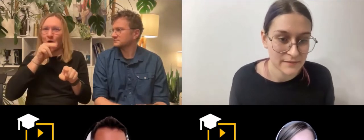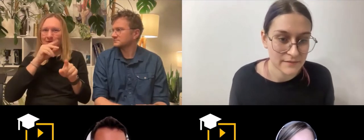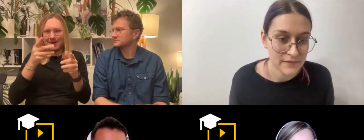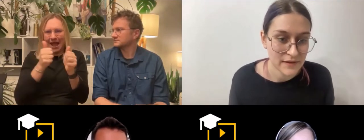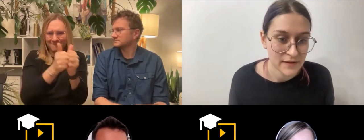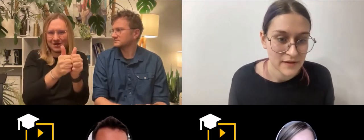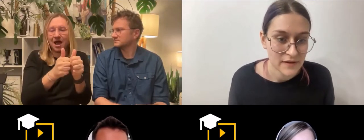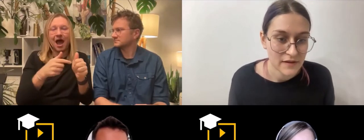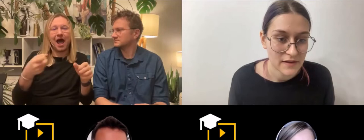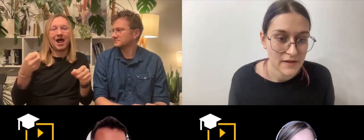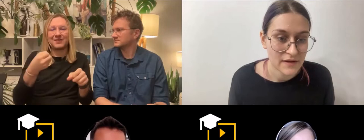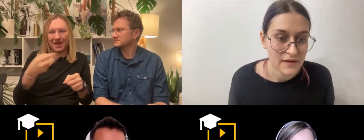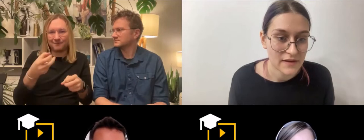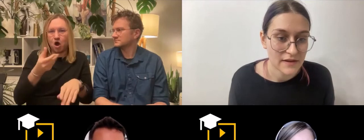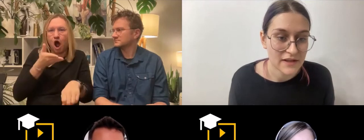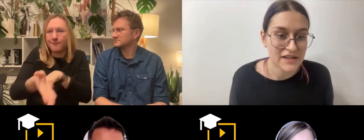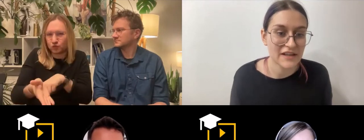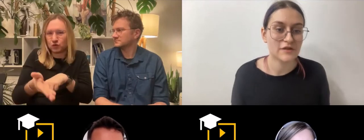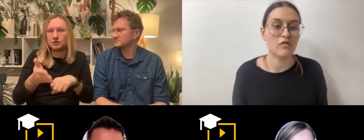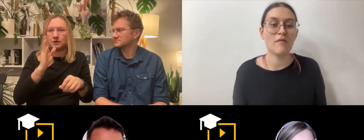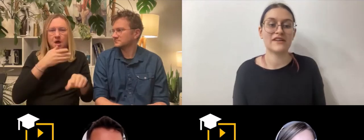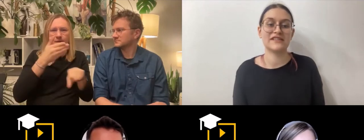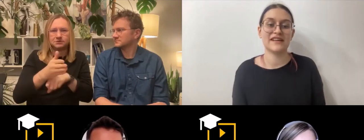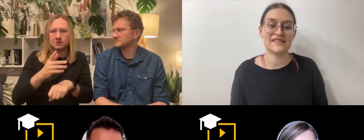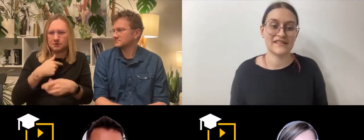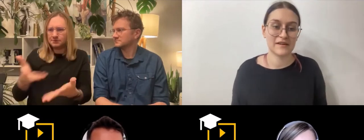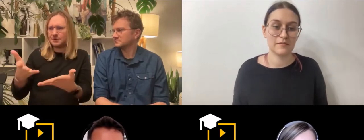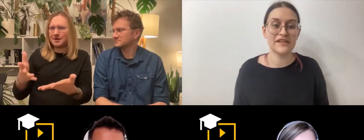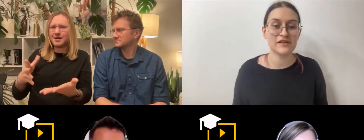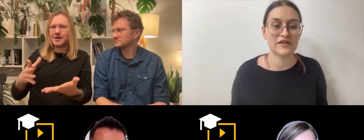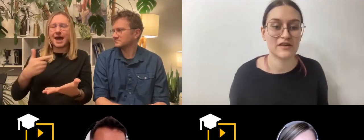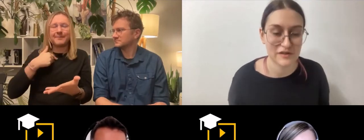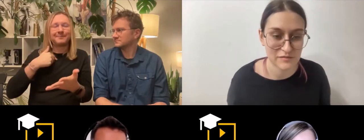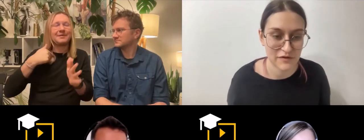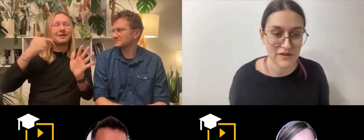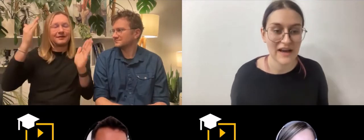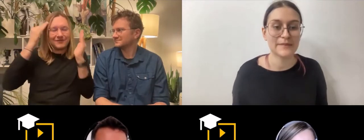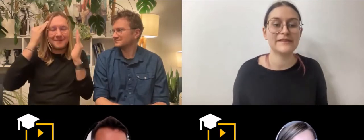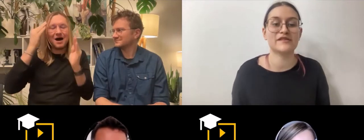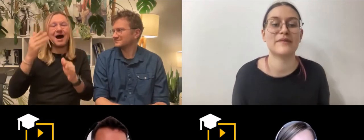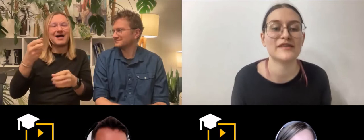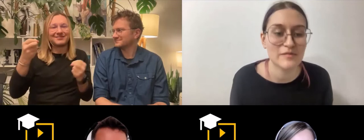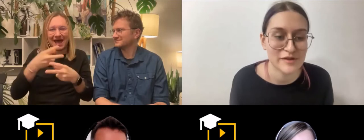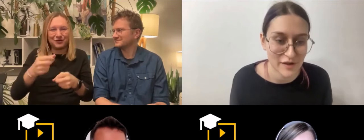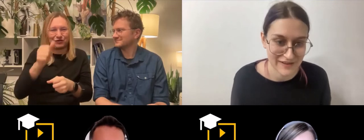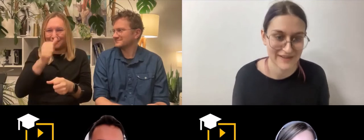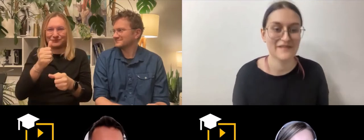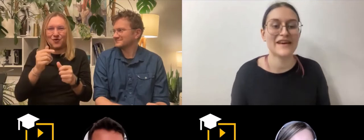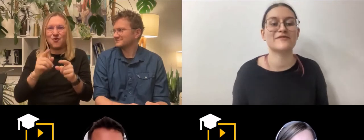jeżeli tłumacz jest blisko tego, co jest mówione, a napisy są bardzo opóźnione. Ja wiem, że